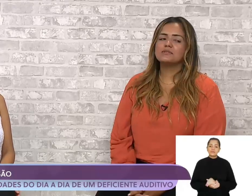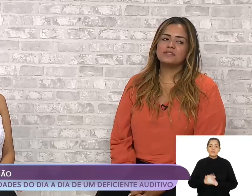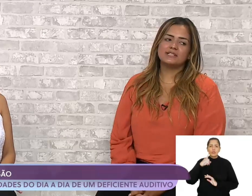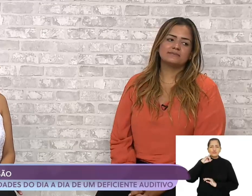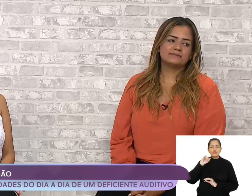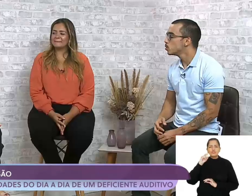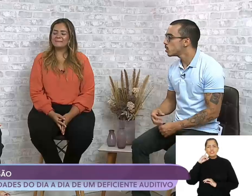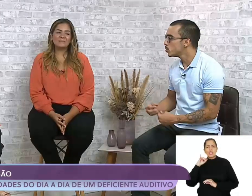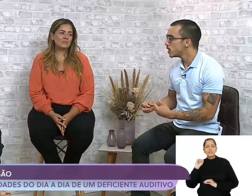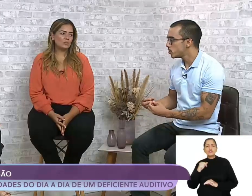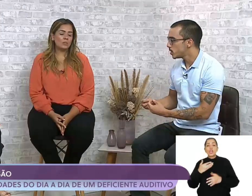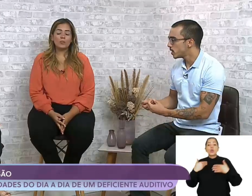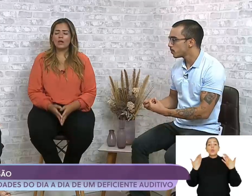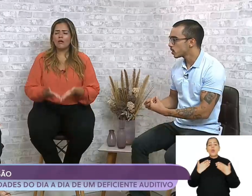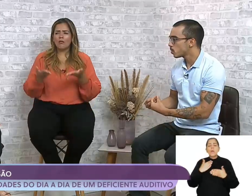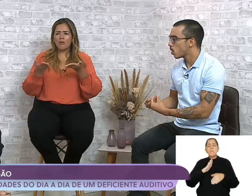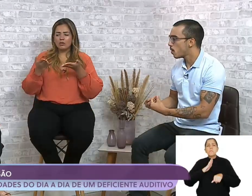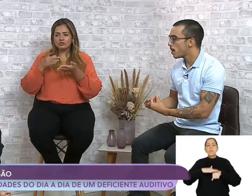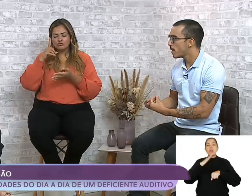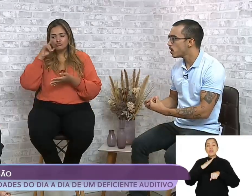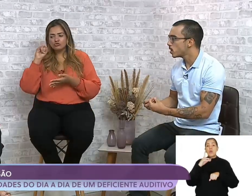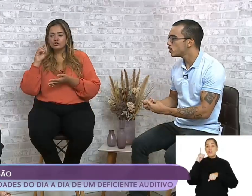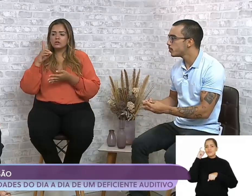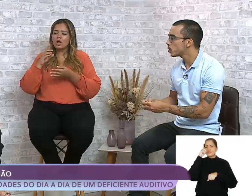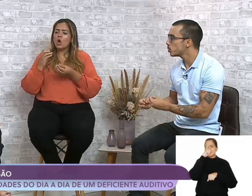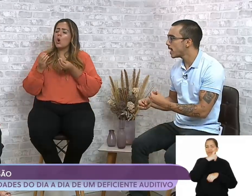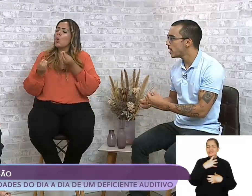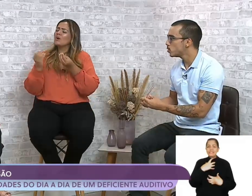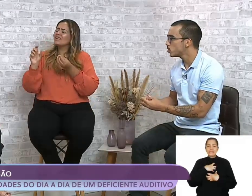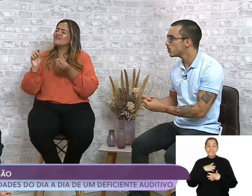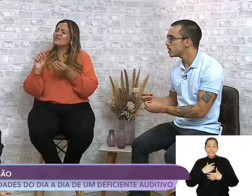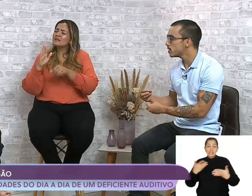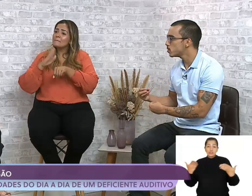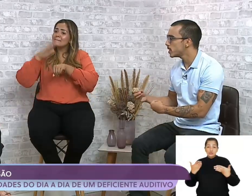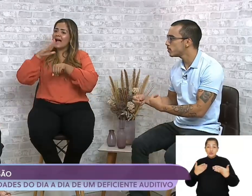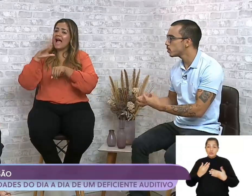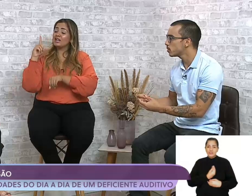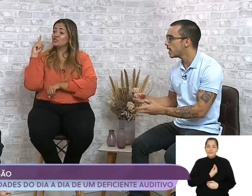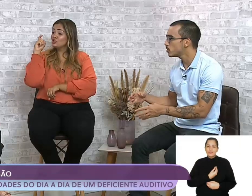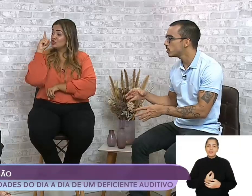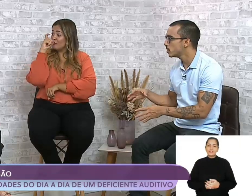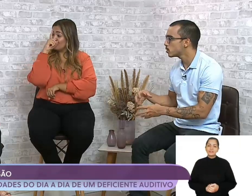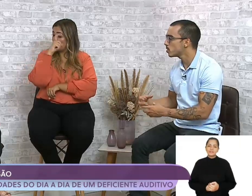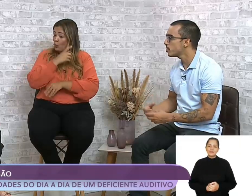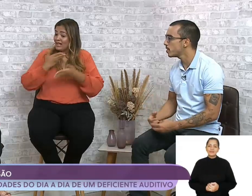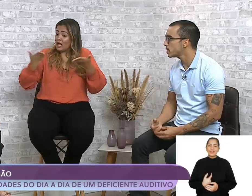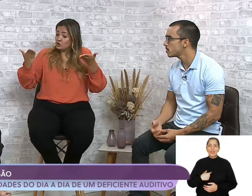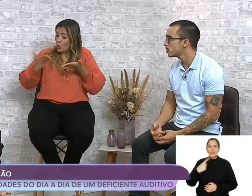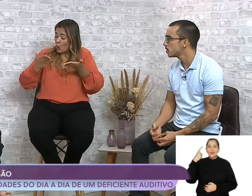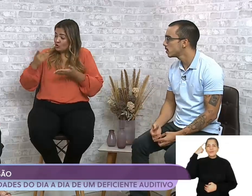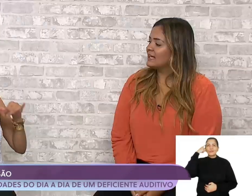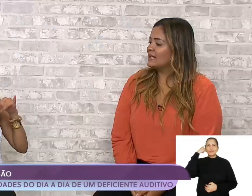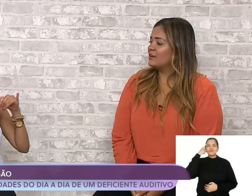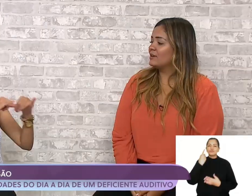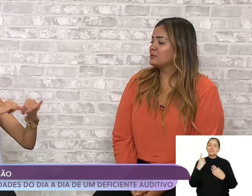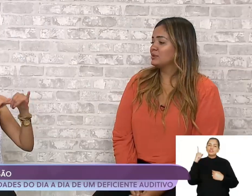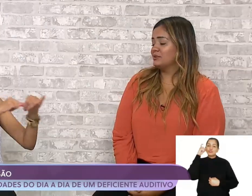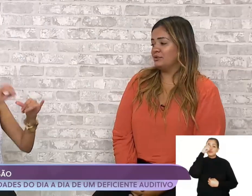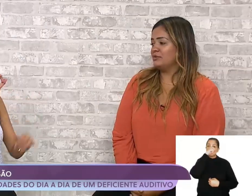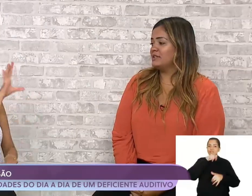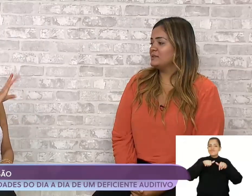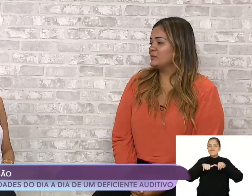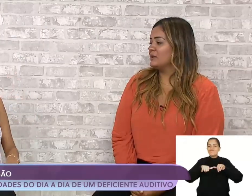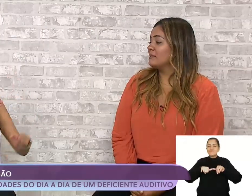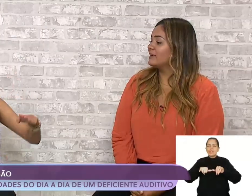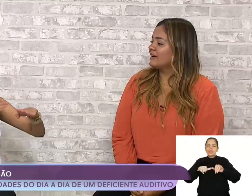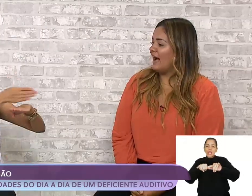e me fazia sofrer. No seu dia a dia, qual a maior dificuldade, onde você sente mais dificuldade na sua vivência? Eu acho